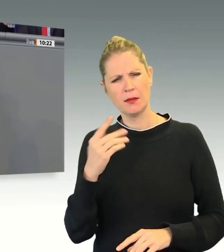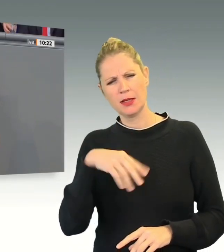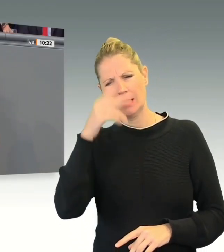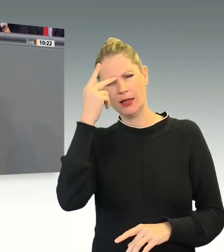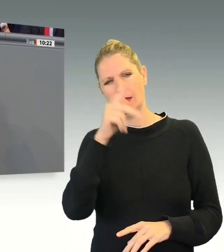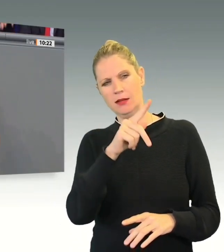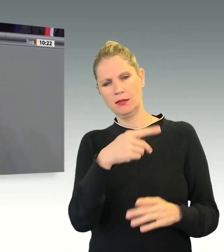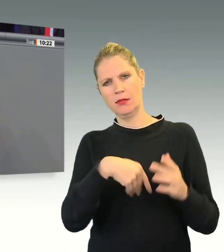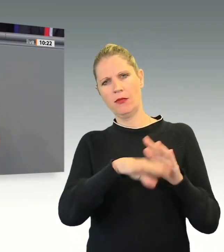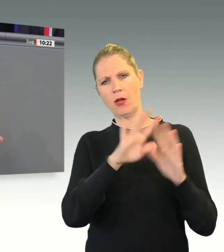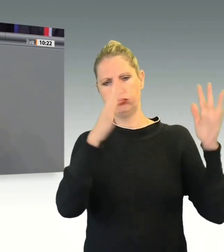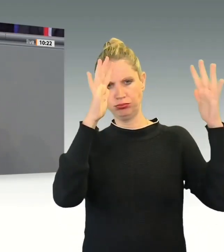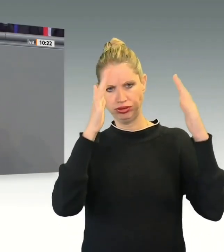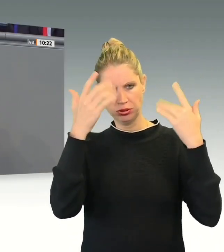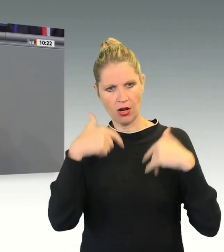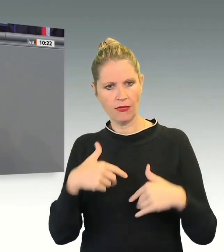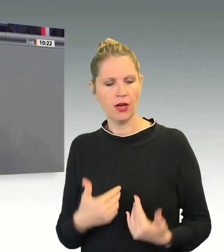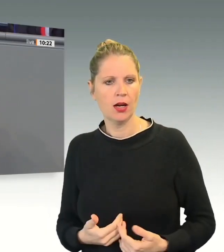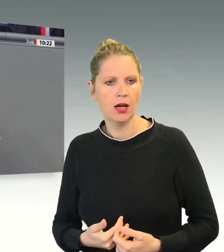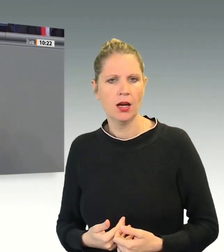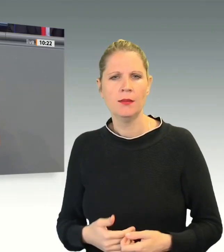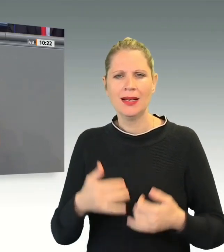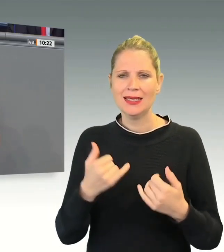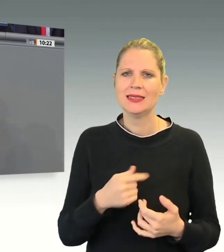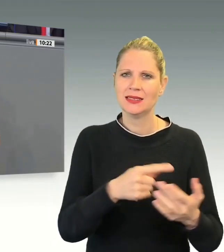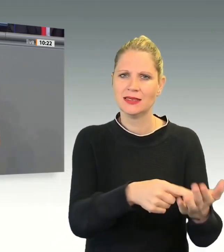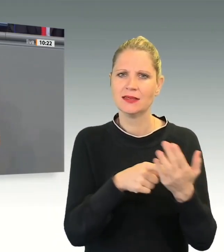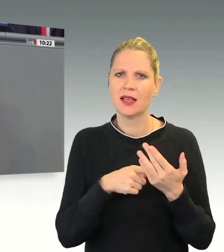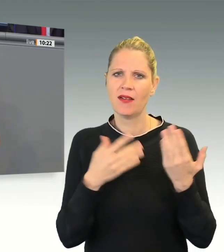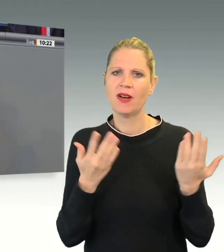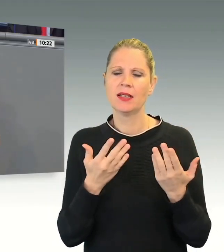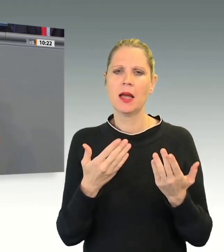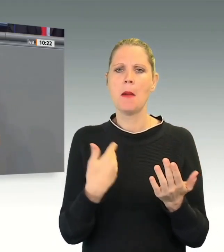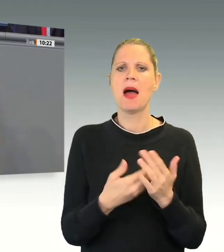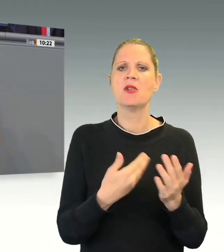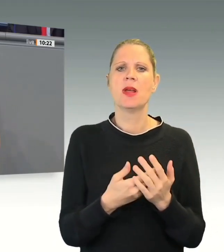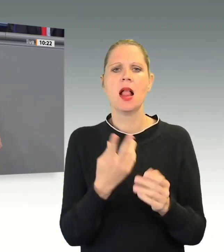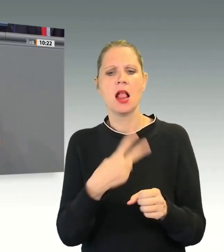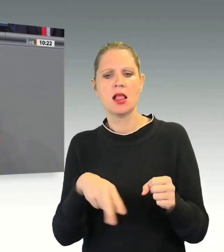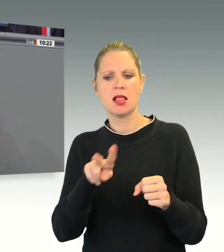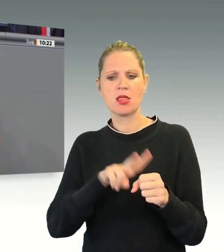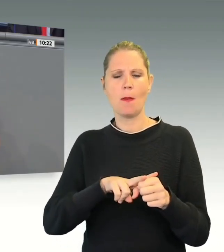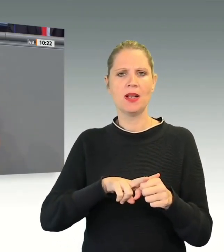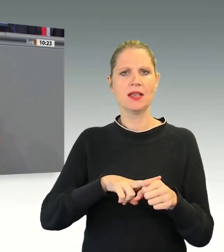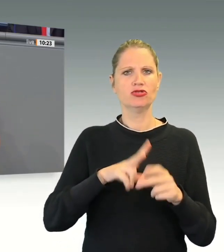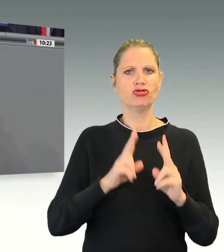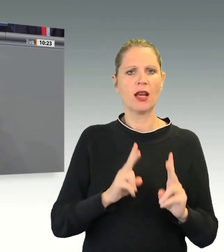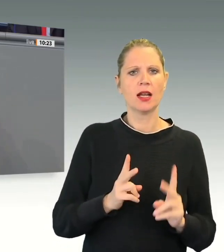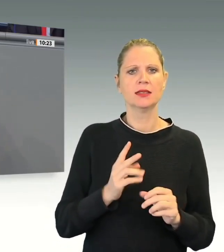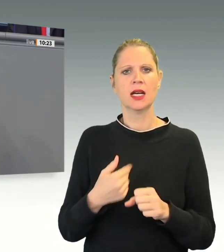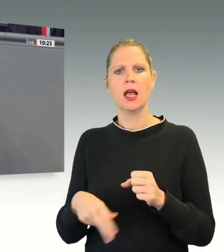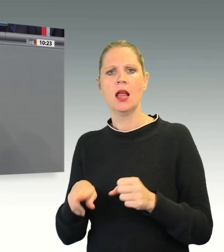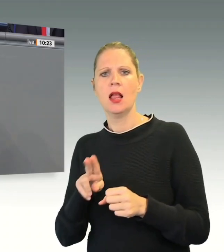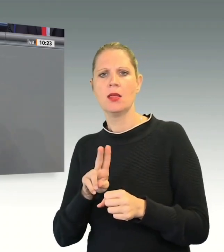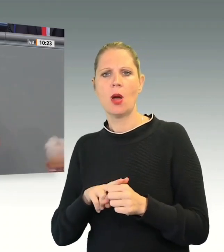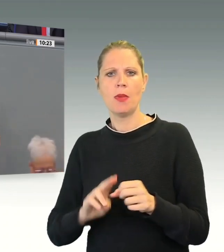Heute haben Sie aber gerade ein Musterbeispiel für Doppelstandards, Doppelmoral und Heuchelei abgegeben. Das werde ich Ihnen in den